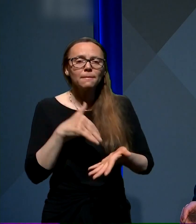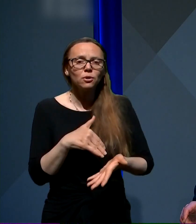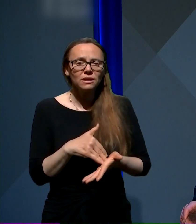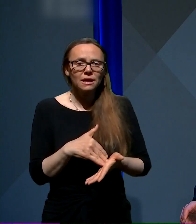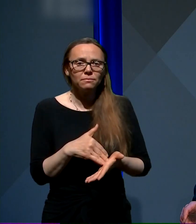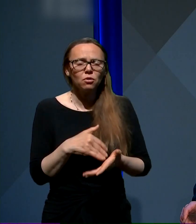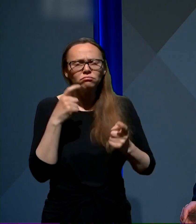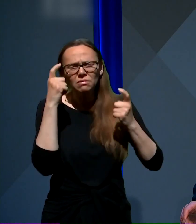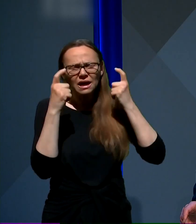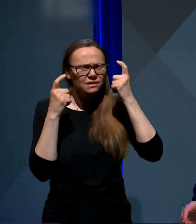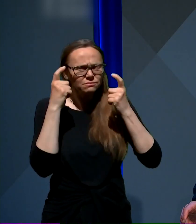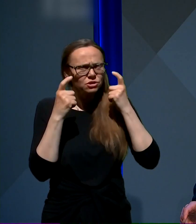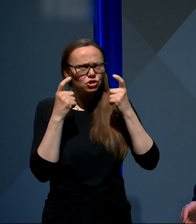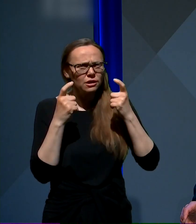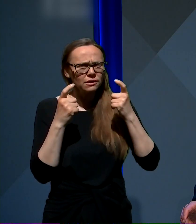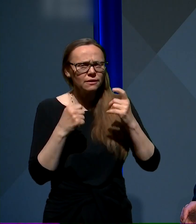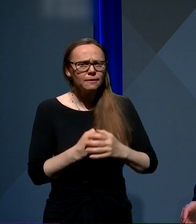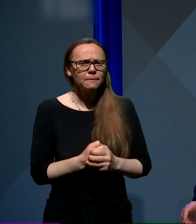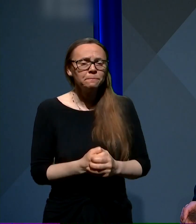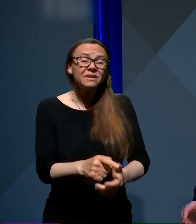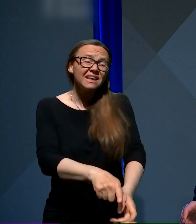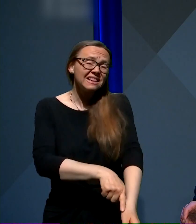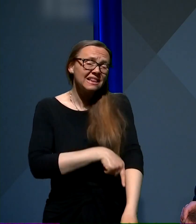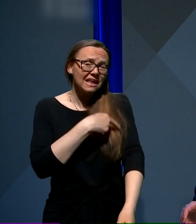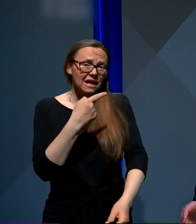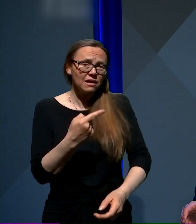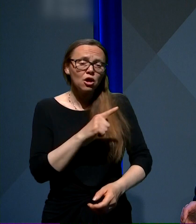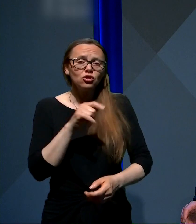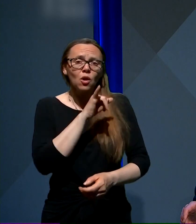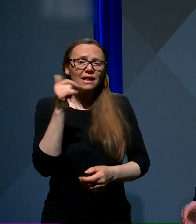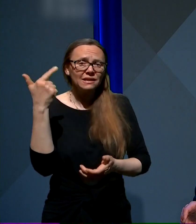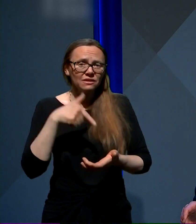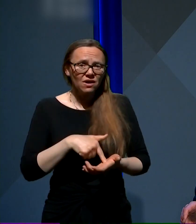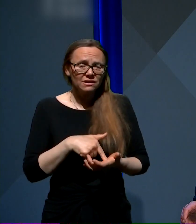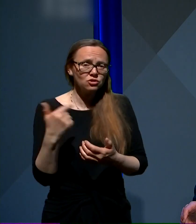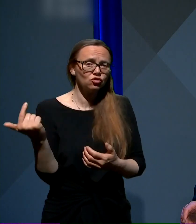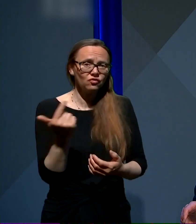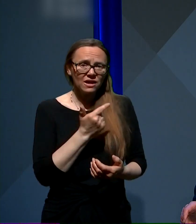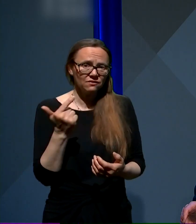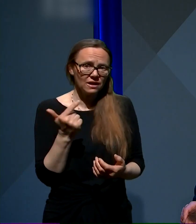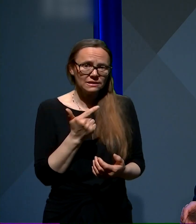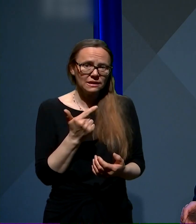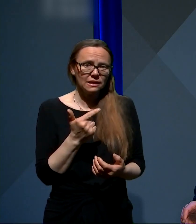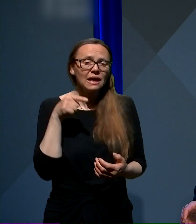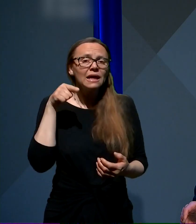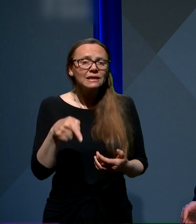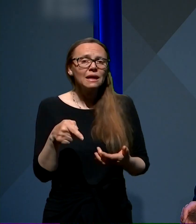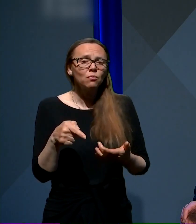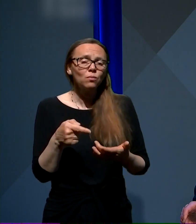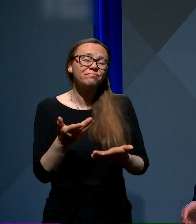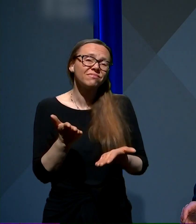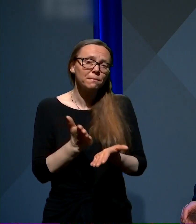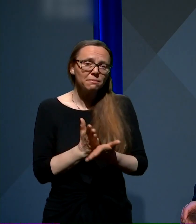razmišljati dalj, dlje, saj do leta 2022. Temu primerno tudi